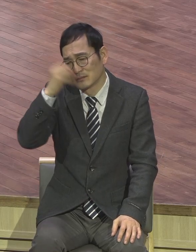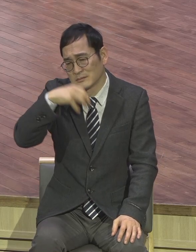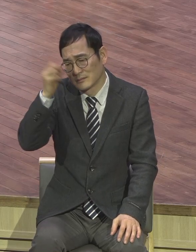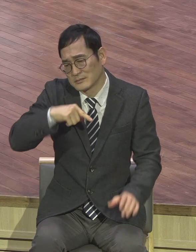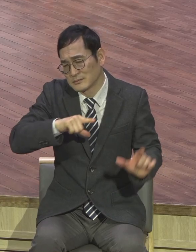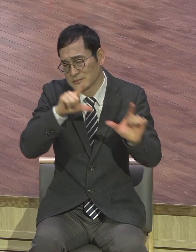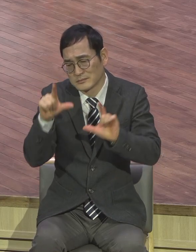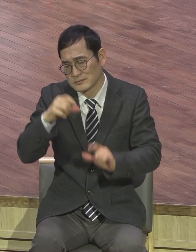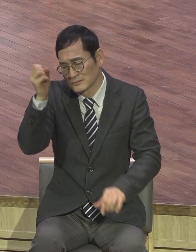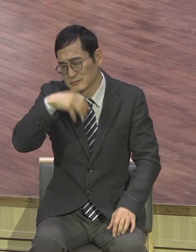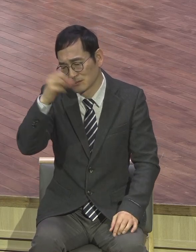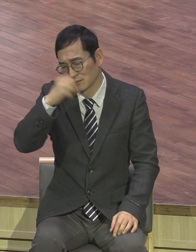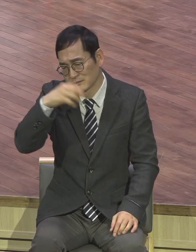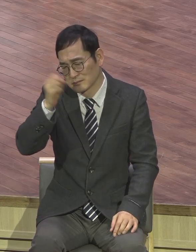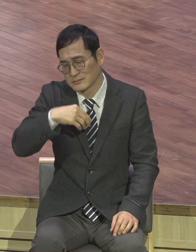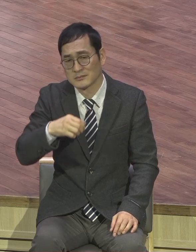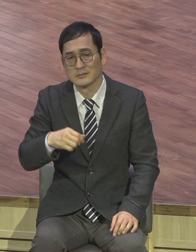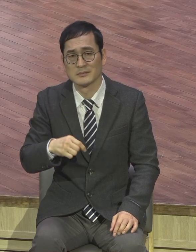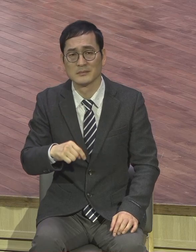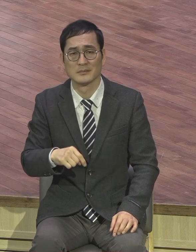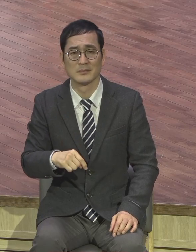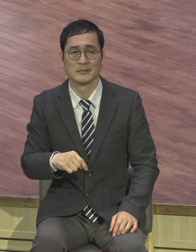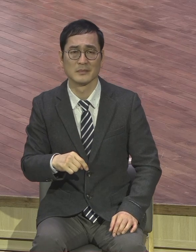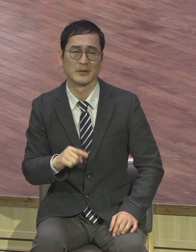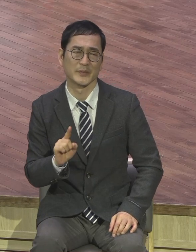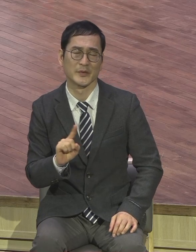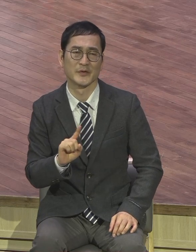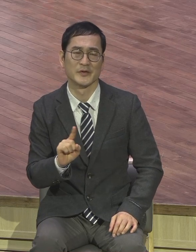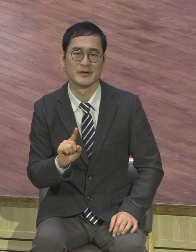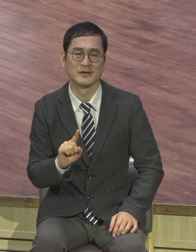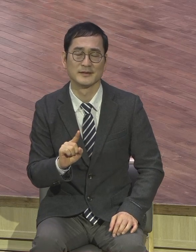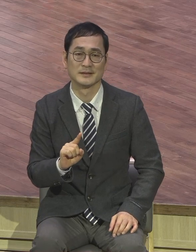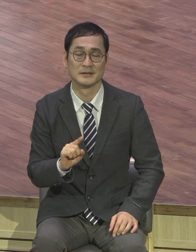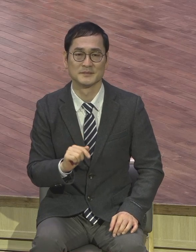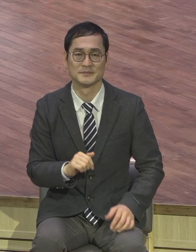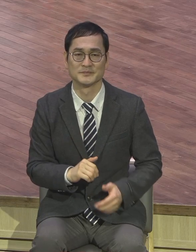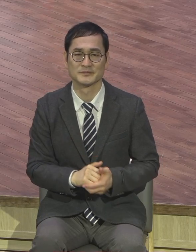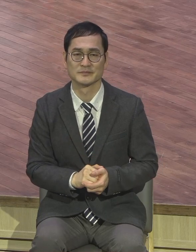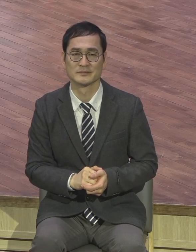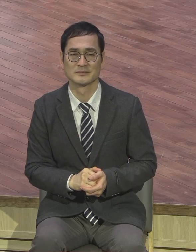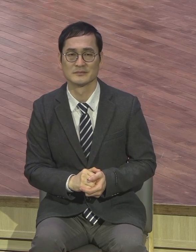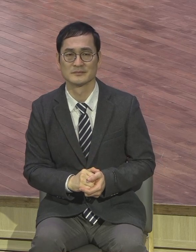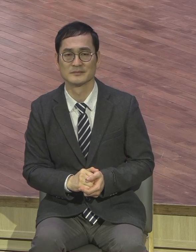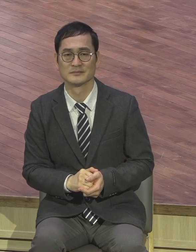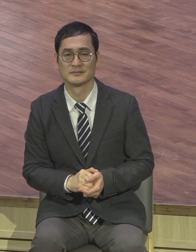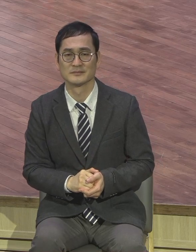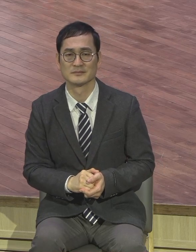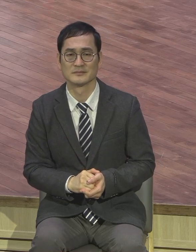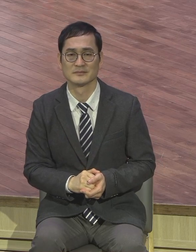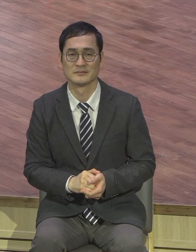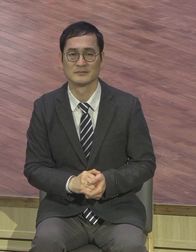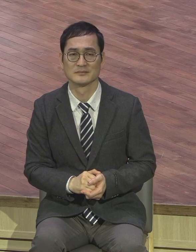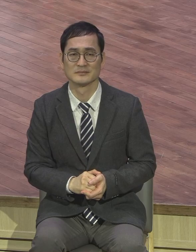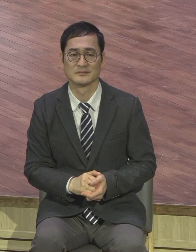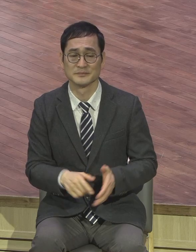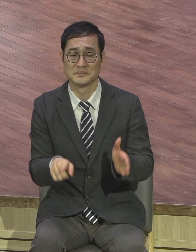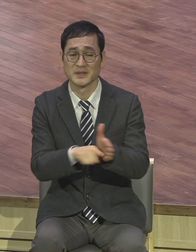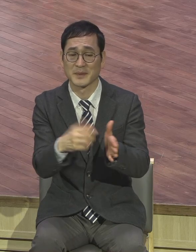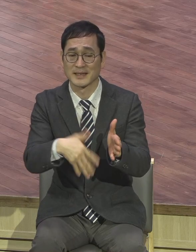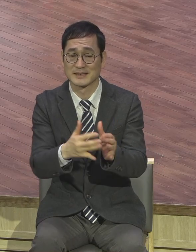주님의 심장으로 불신용을 바라보면서 그것도 우리도 알지 못하는 다른 민족을 향해서 헌신하겠다. 예수 글씨를